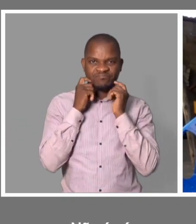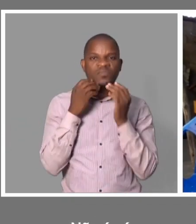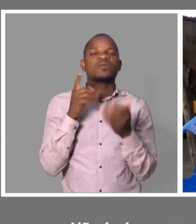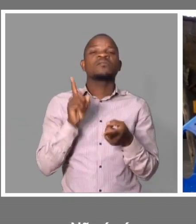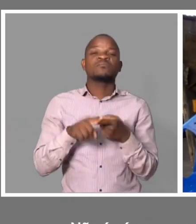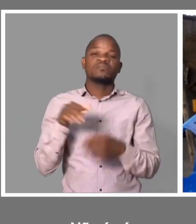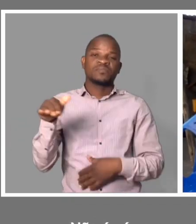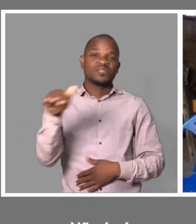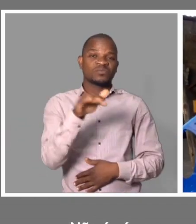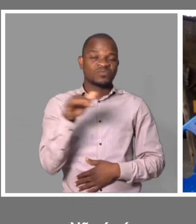a sociedade